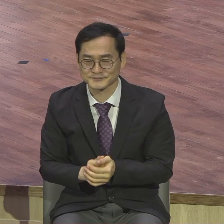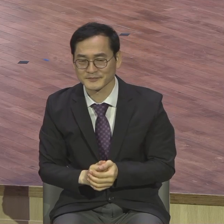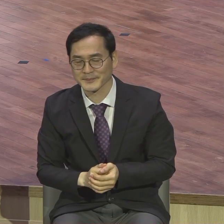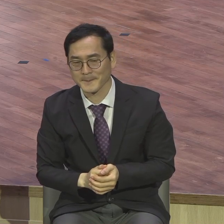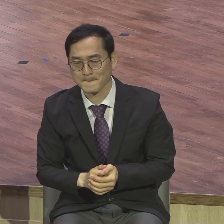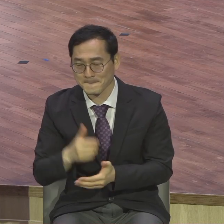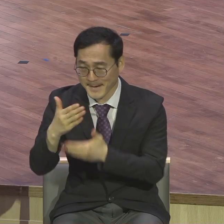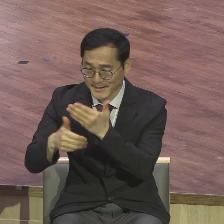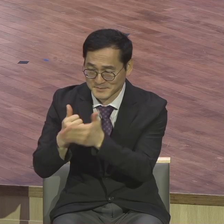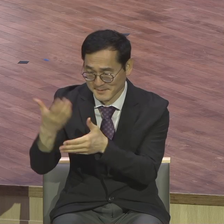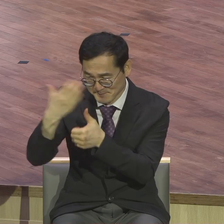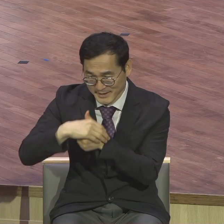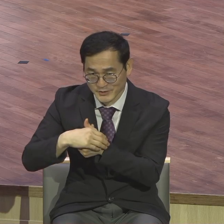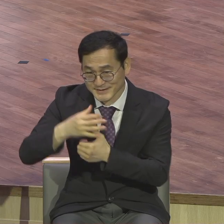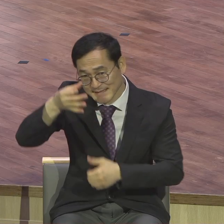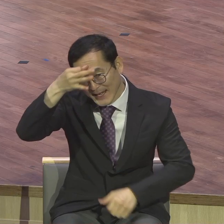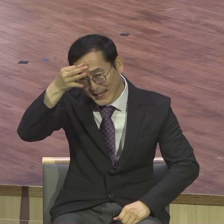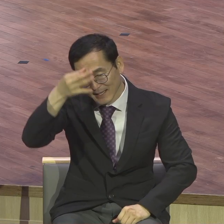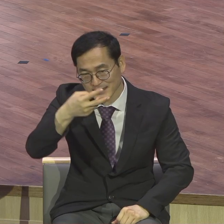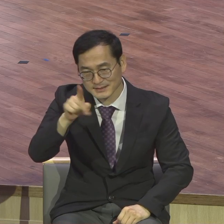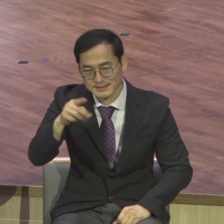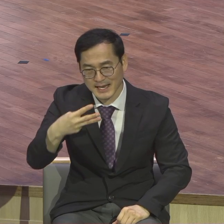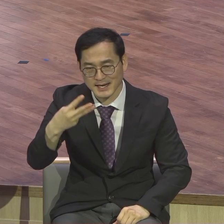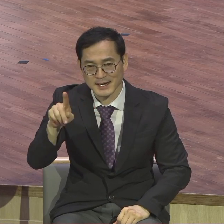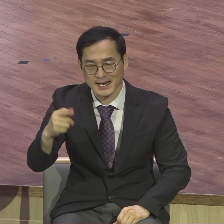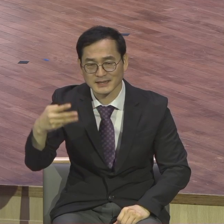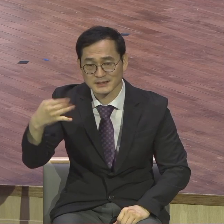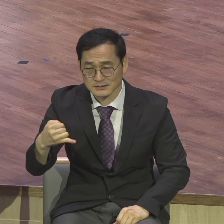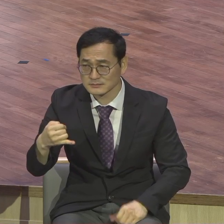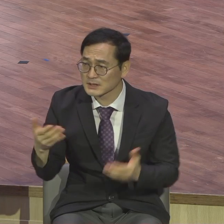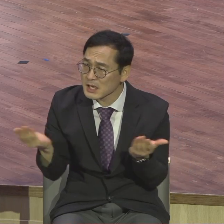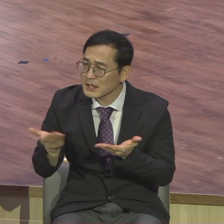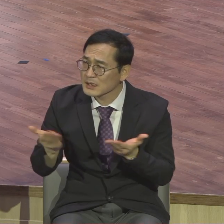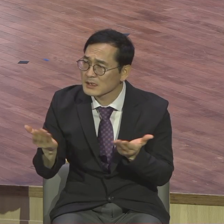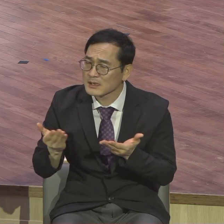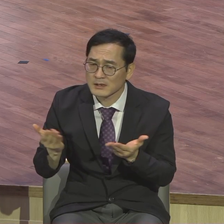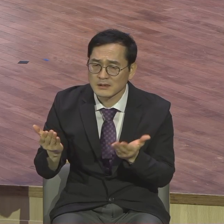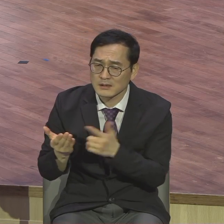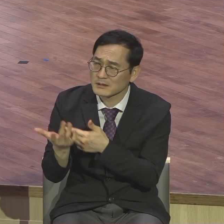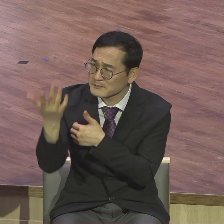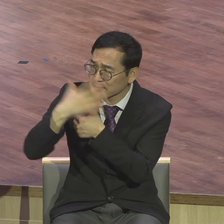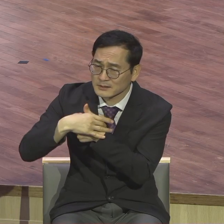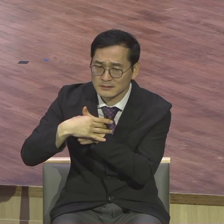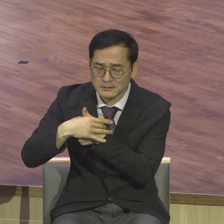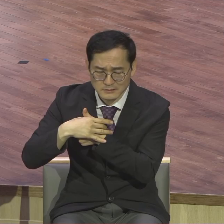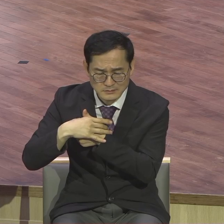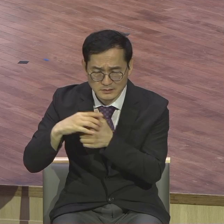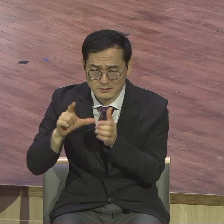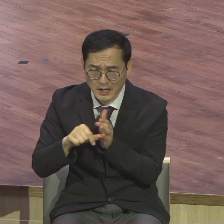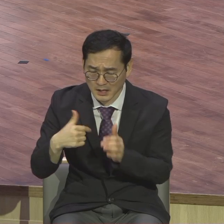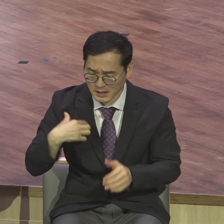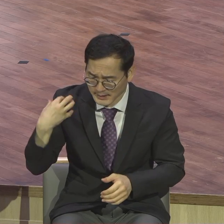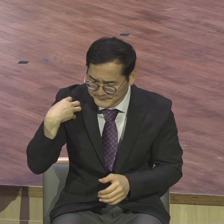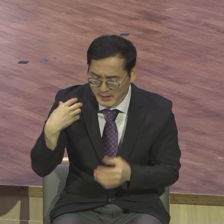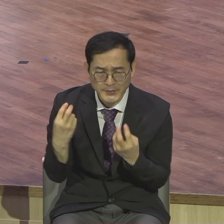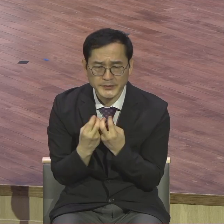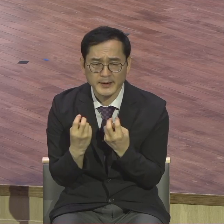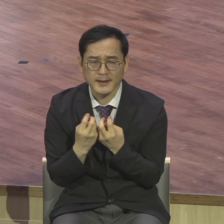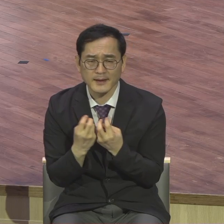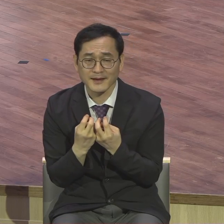달란트 이 달란트를 직분을 어떻게 감당할 것인가 되돌아보면서 여러분들이